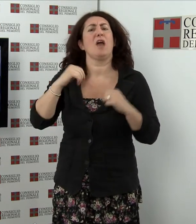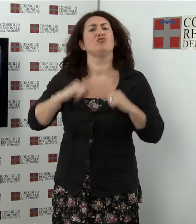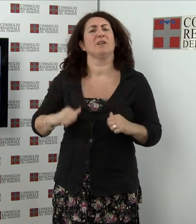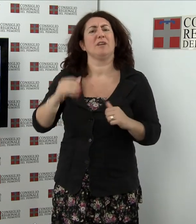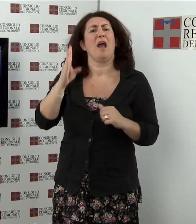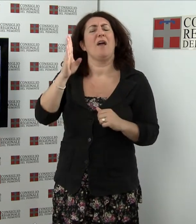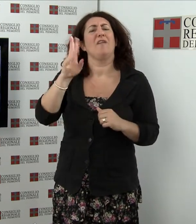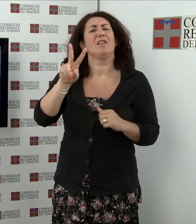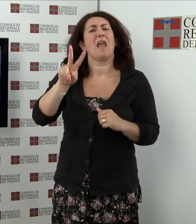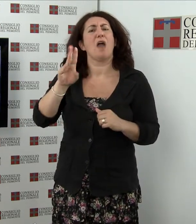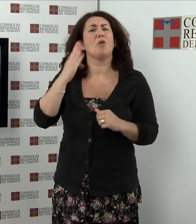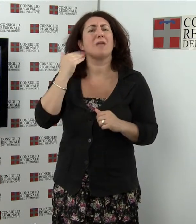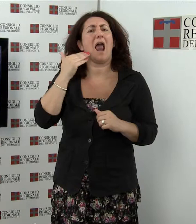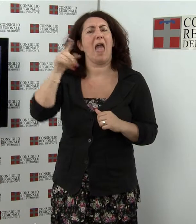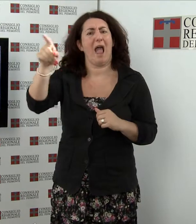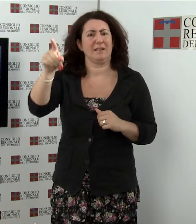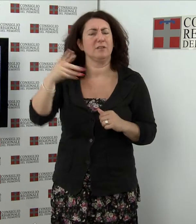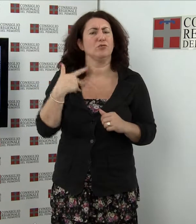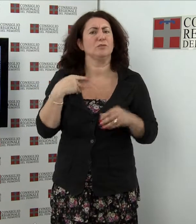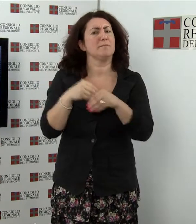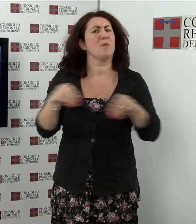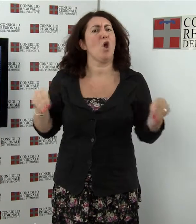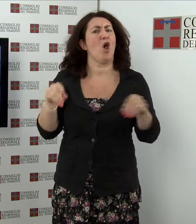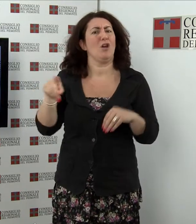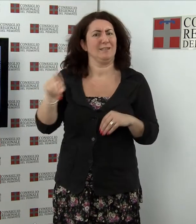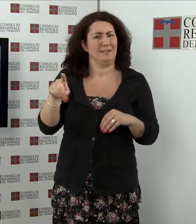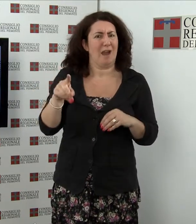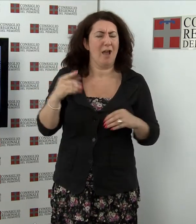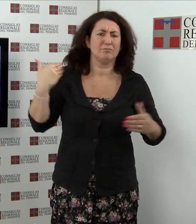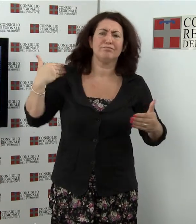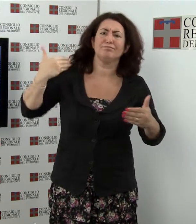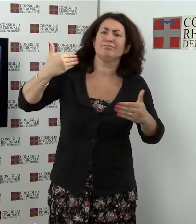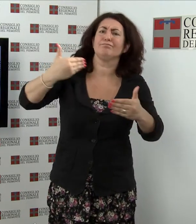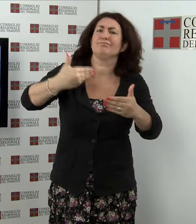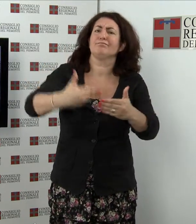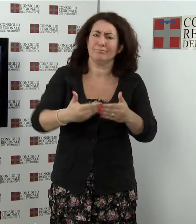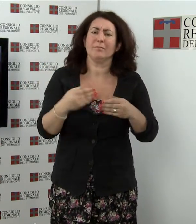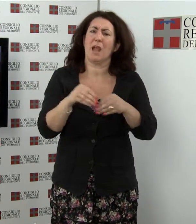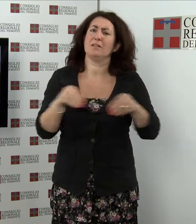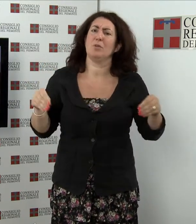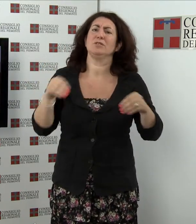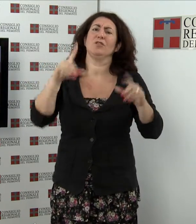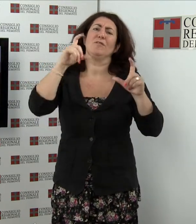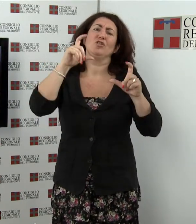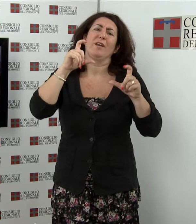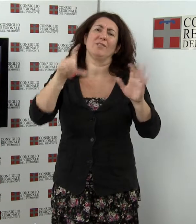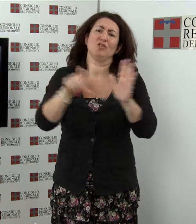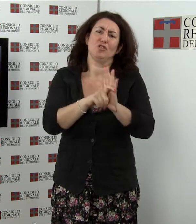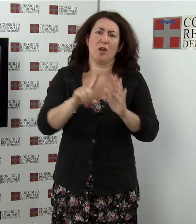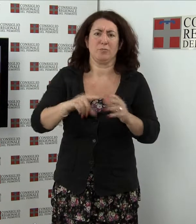di locomozione usati dai piemontesi. L'esposizione, curata dall'Associazione per la Fotografia Storica e promossa dal Consiglio regionale del Piemonte,